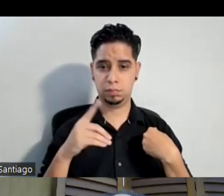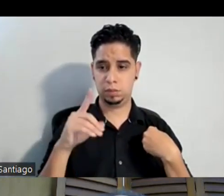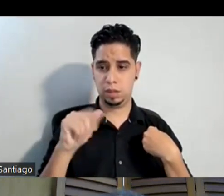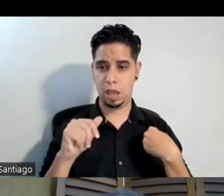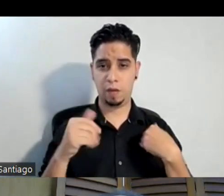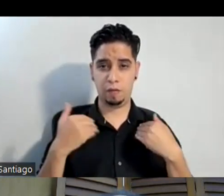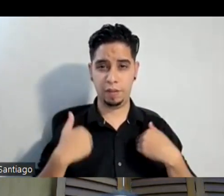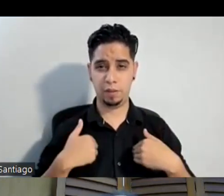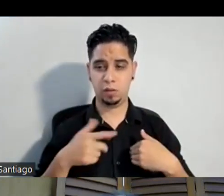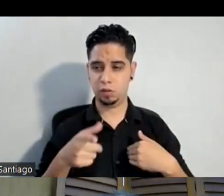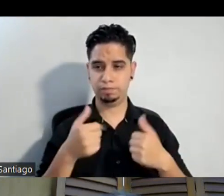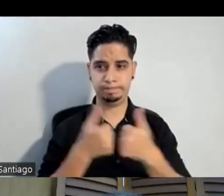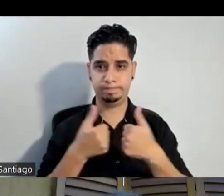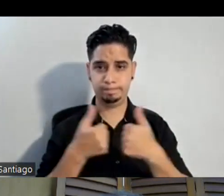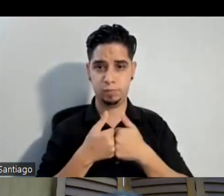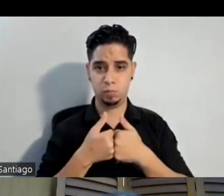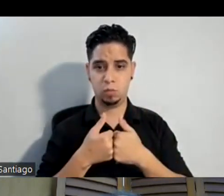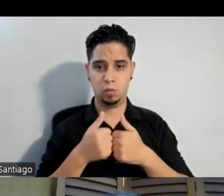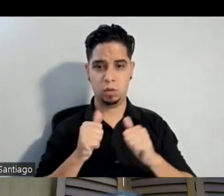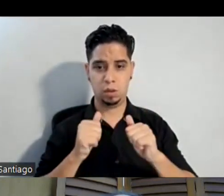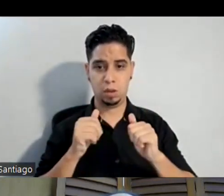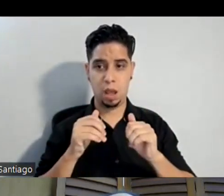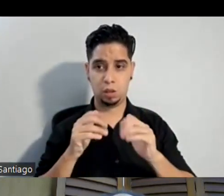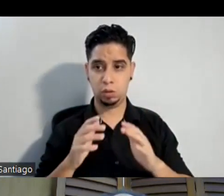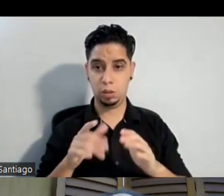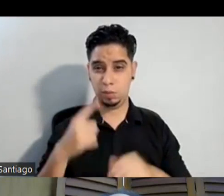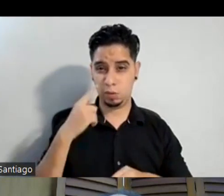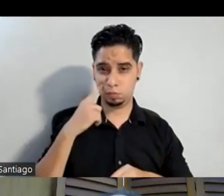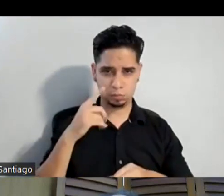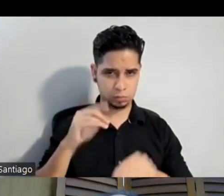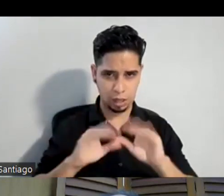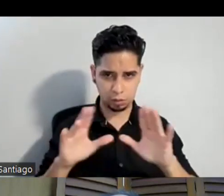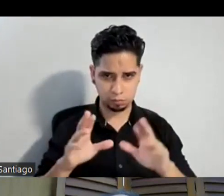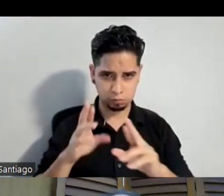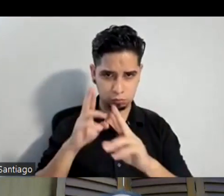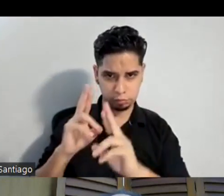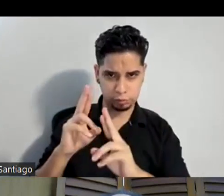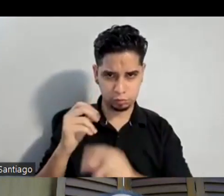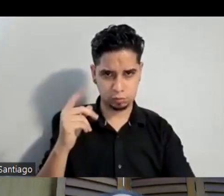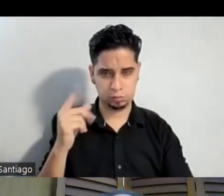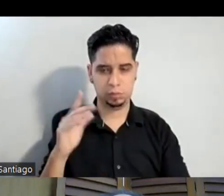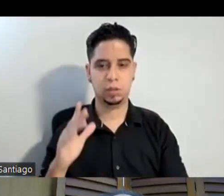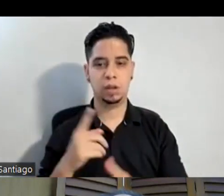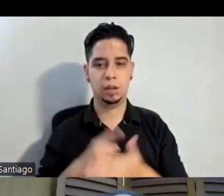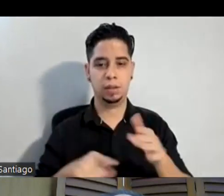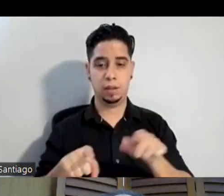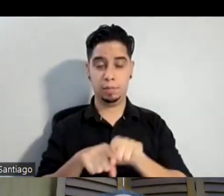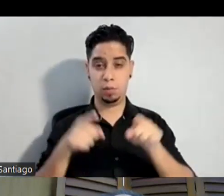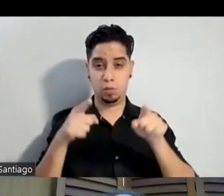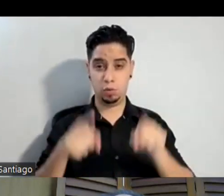como actor obviamente tratándolo desde el respeto que me pasó también verdad no tiene nada que ver pero por ejemplo en